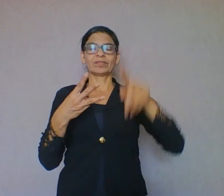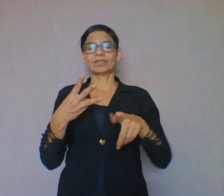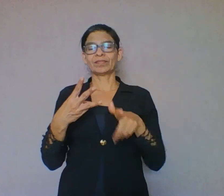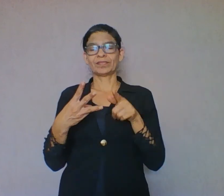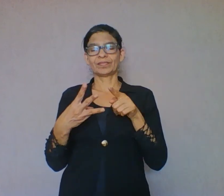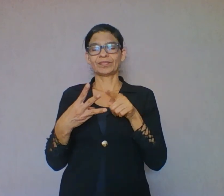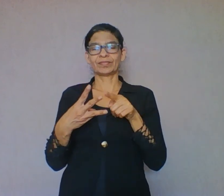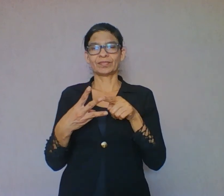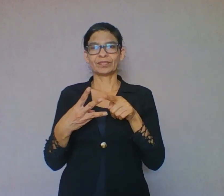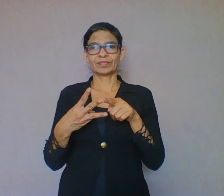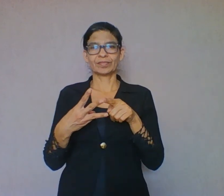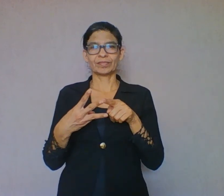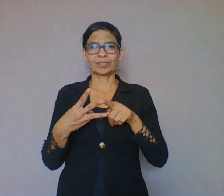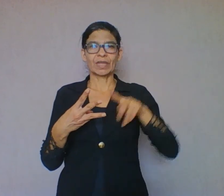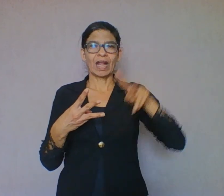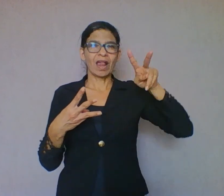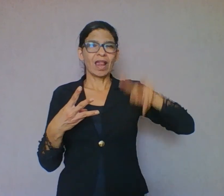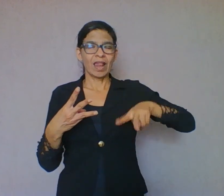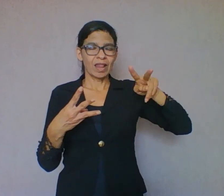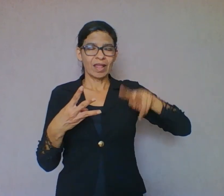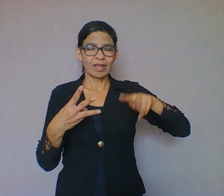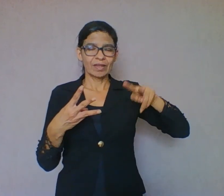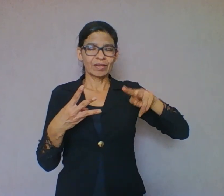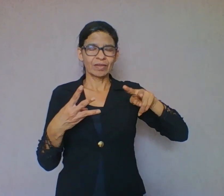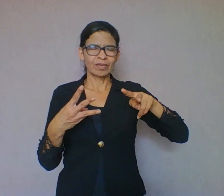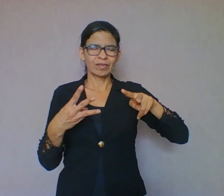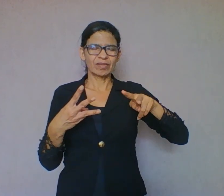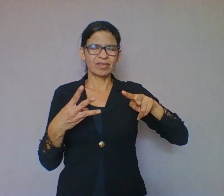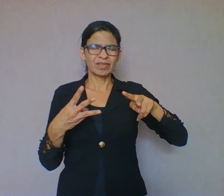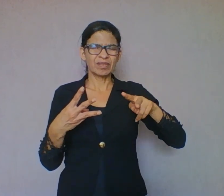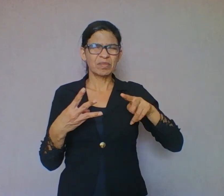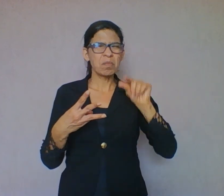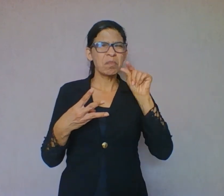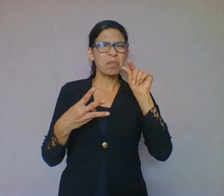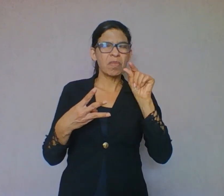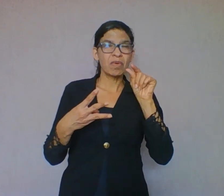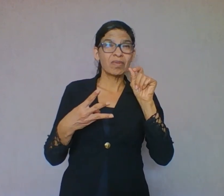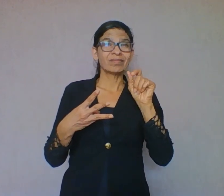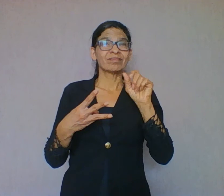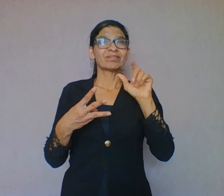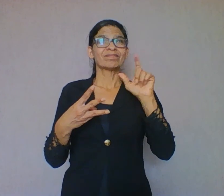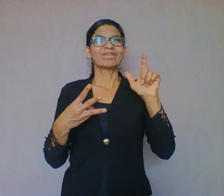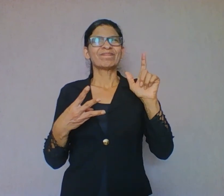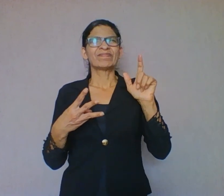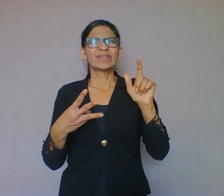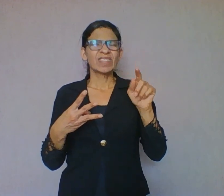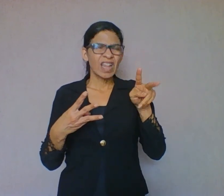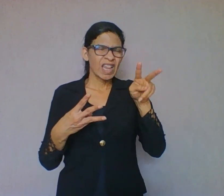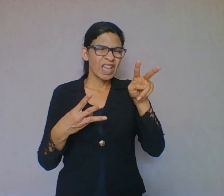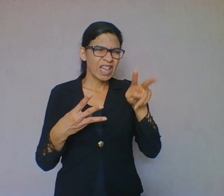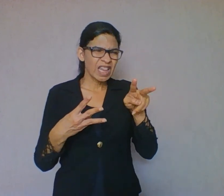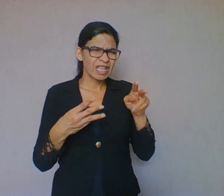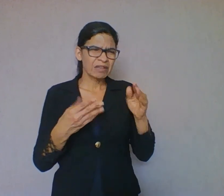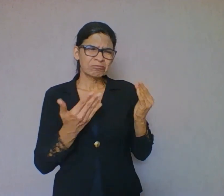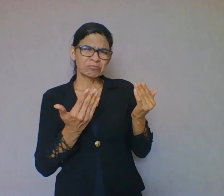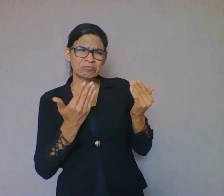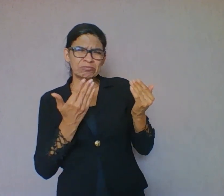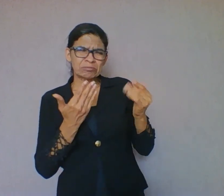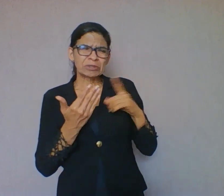o leitor semidesperto. Ele lê, desconfia que tenha algo errado, mas não